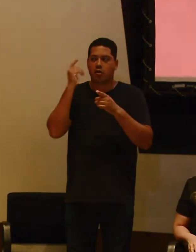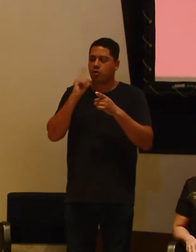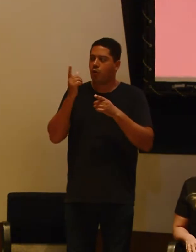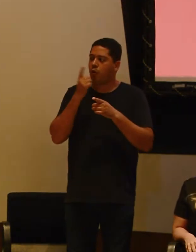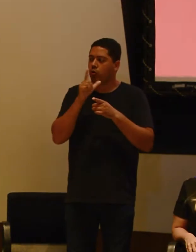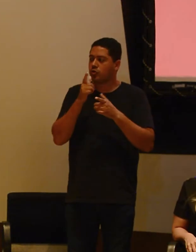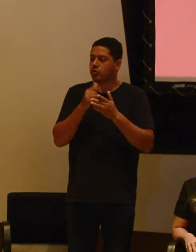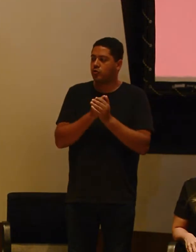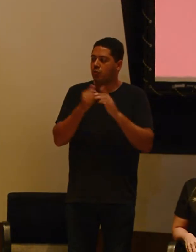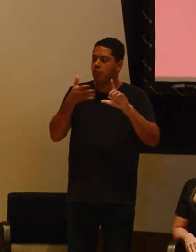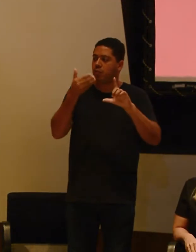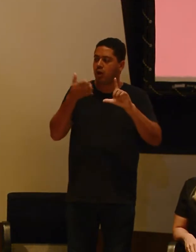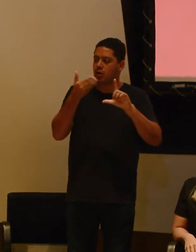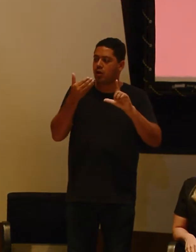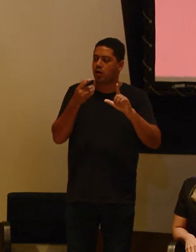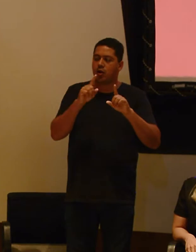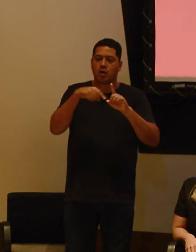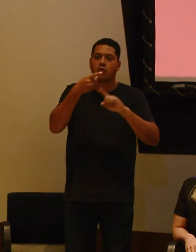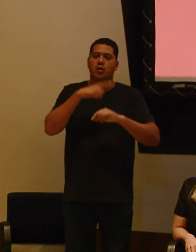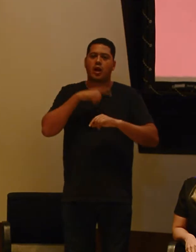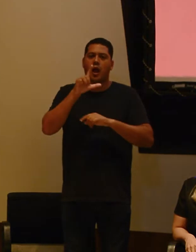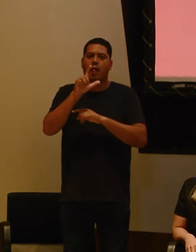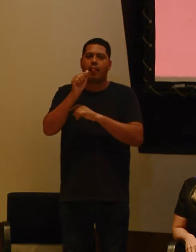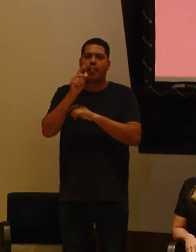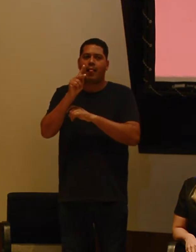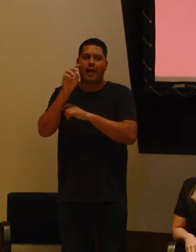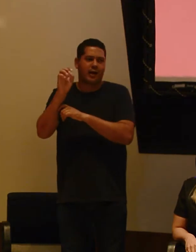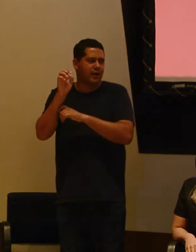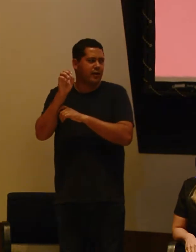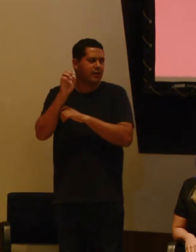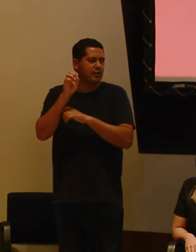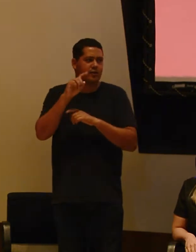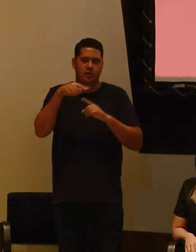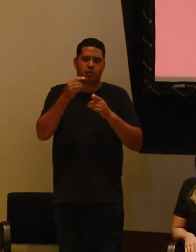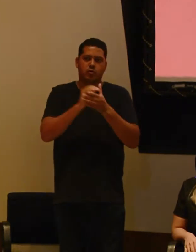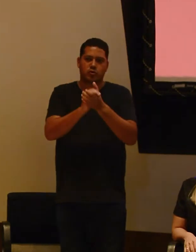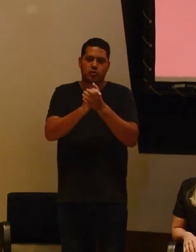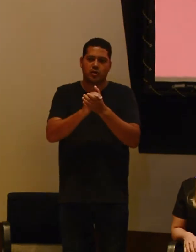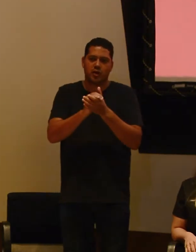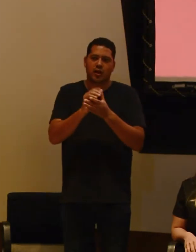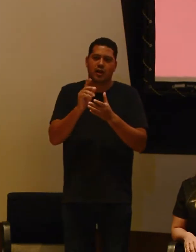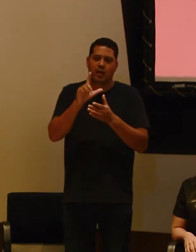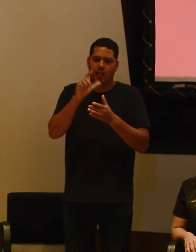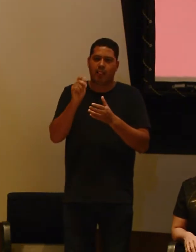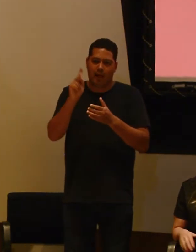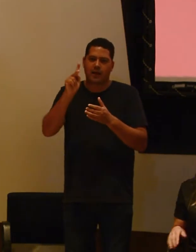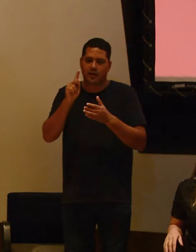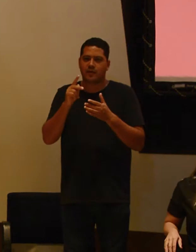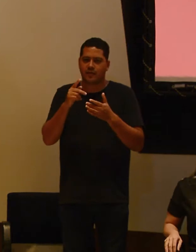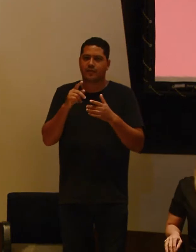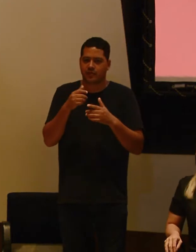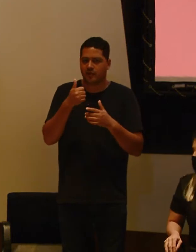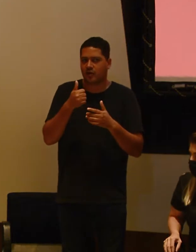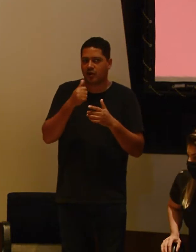e depois nós temos a LAC, e aí a gente vai fazer os sorteios. Meninas, muito obrigada pela presença